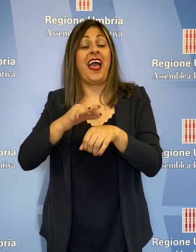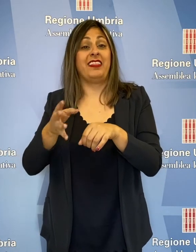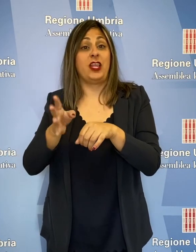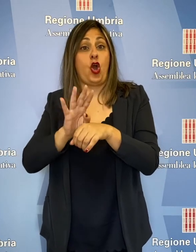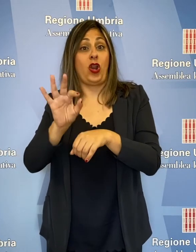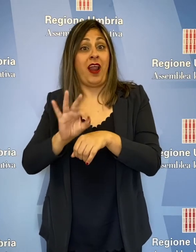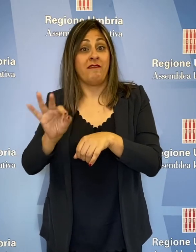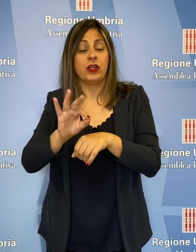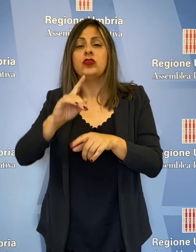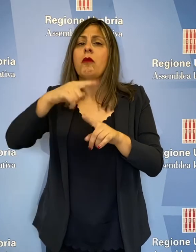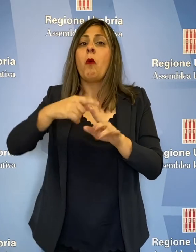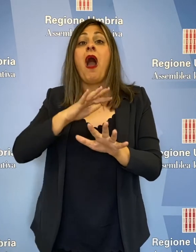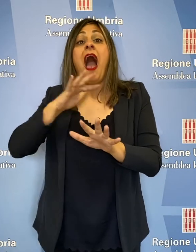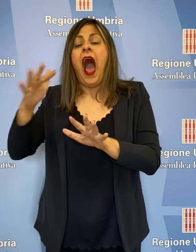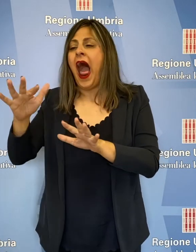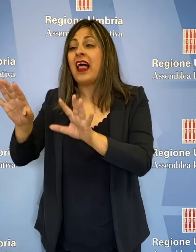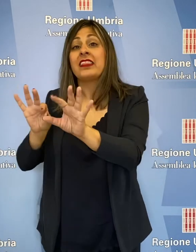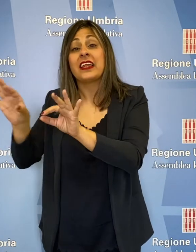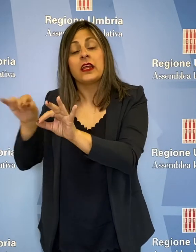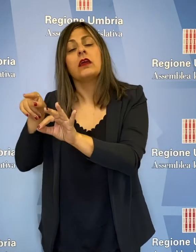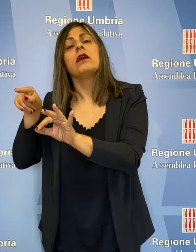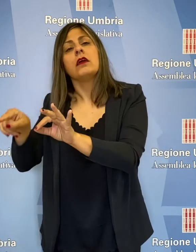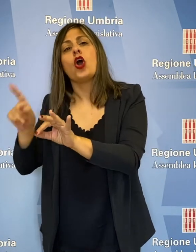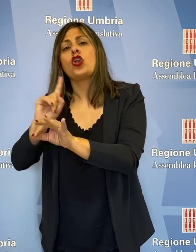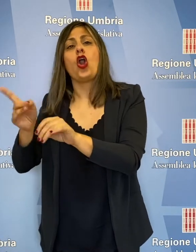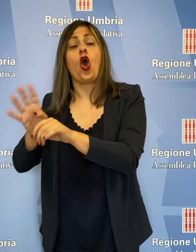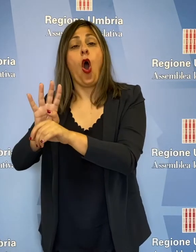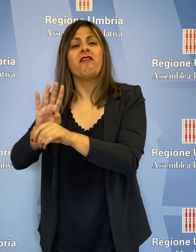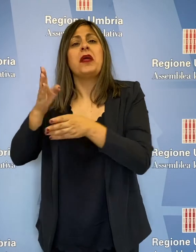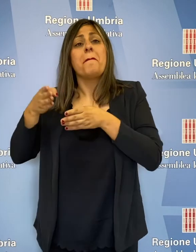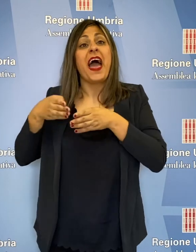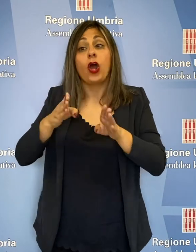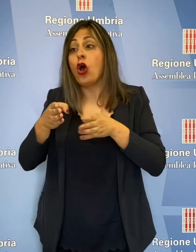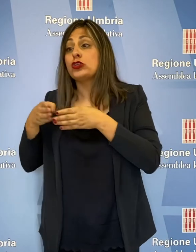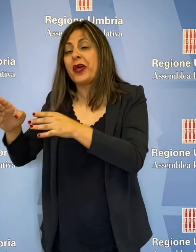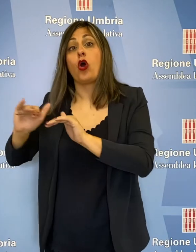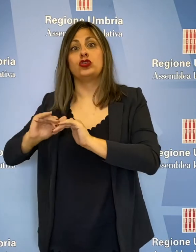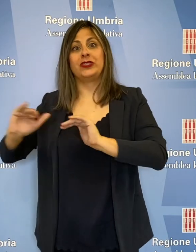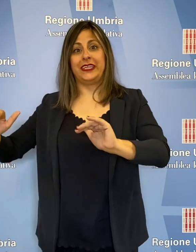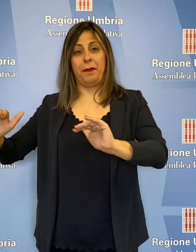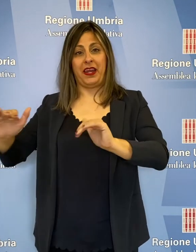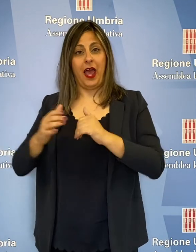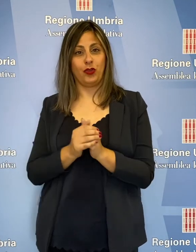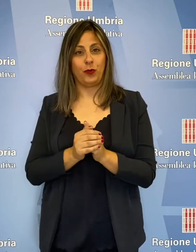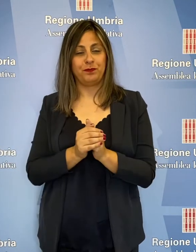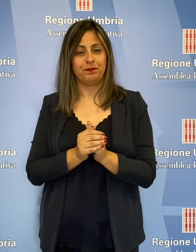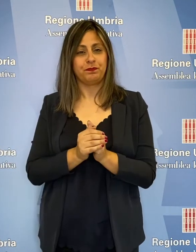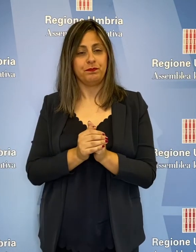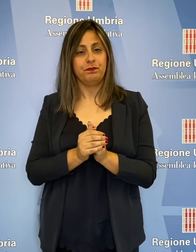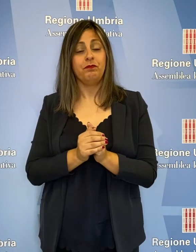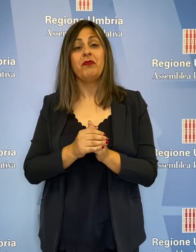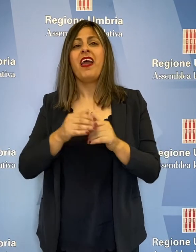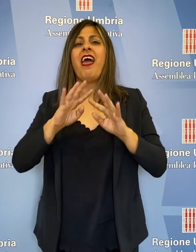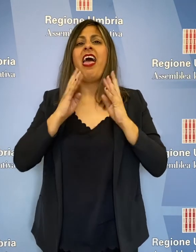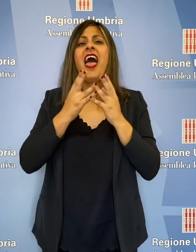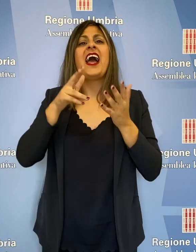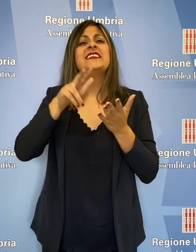dedicare ai pazienti non Covid con separazione dei percorsi. La scelta operata dall'esecutivo